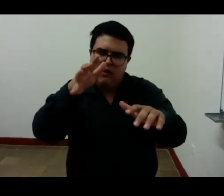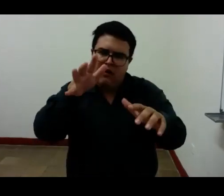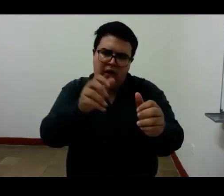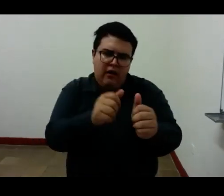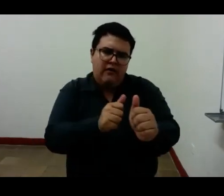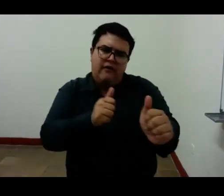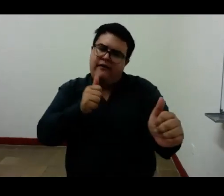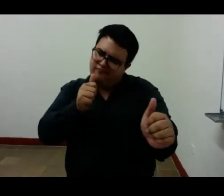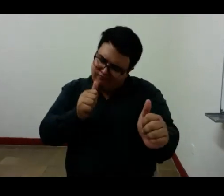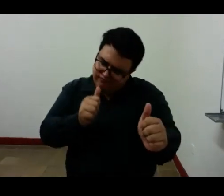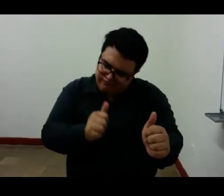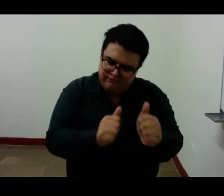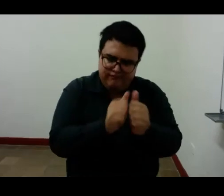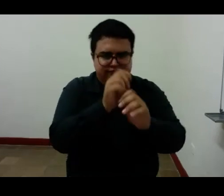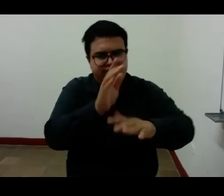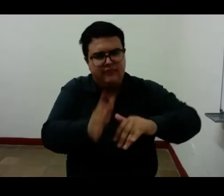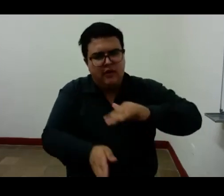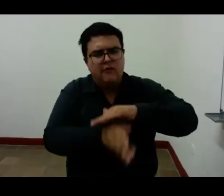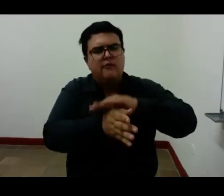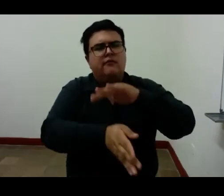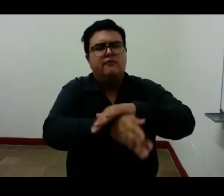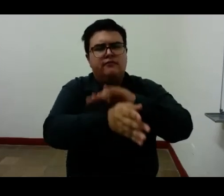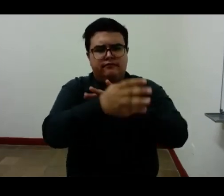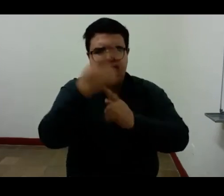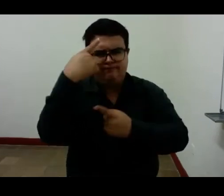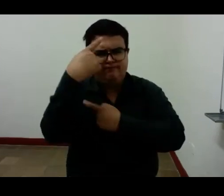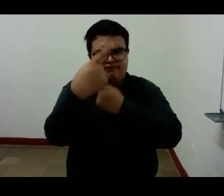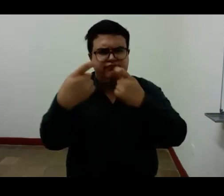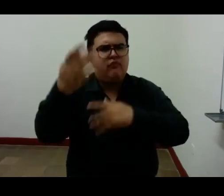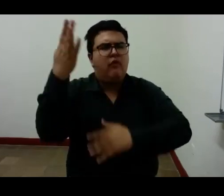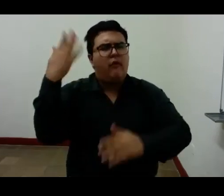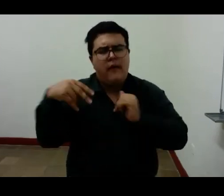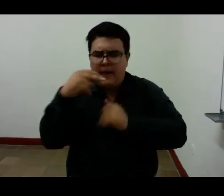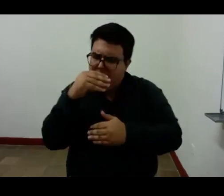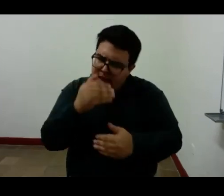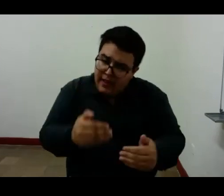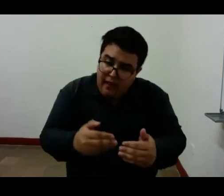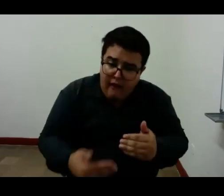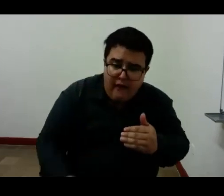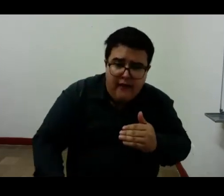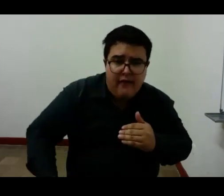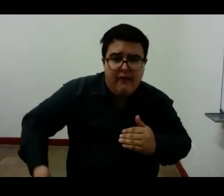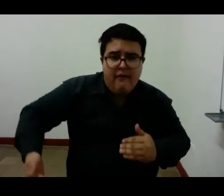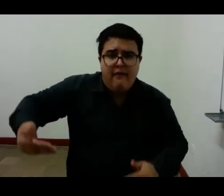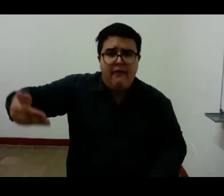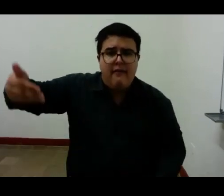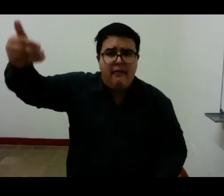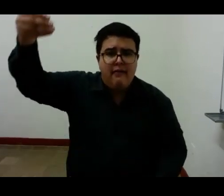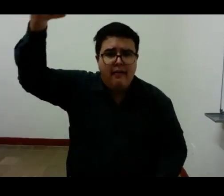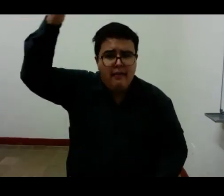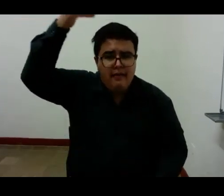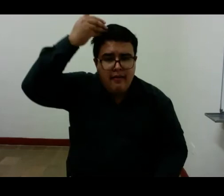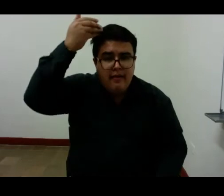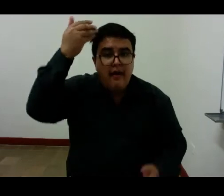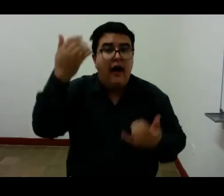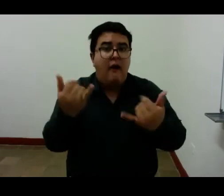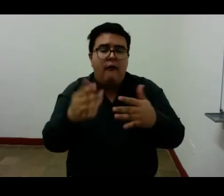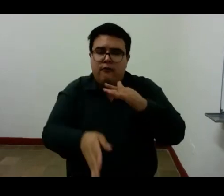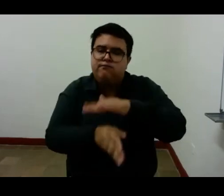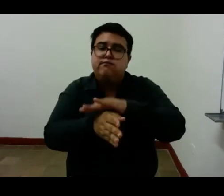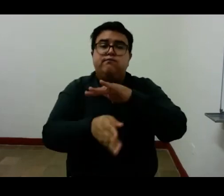a casi 30 años de distancia oigo siento veo repito